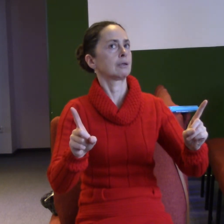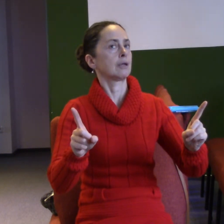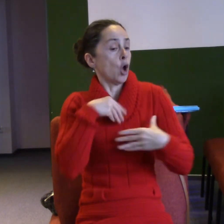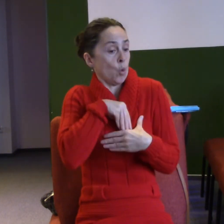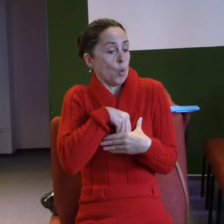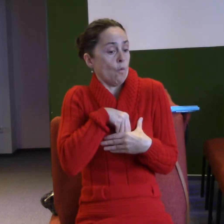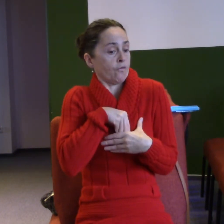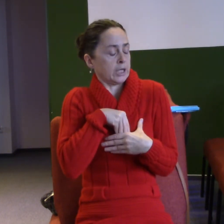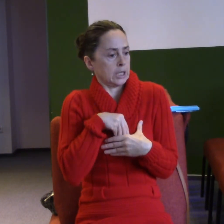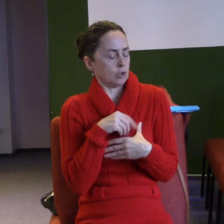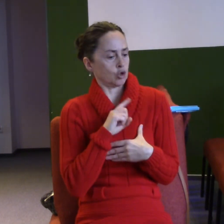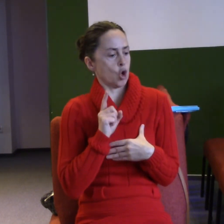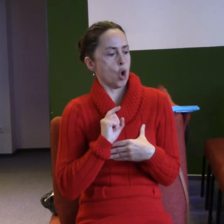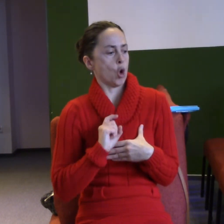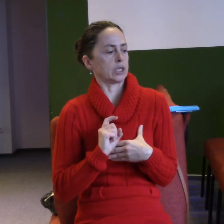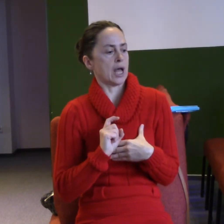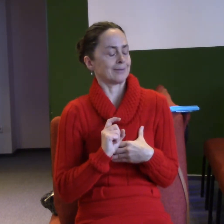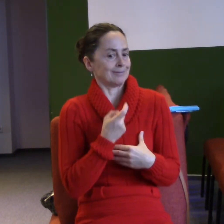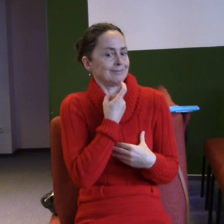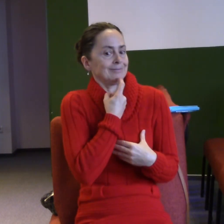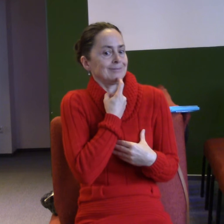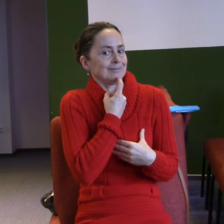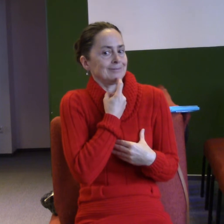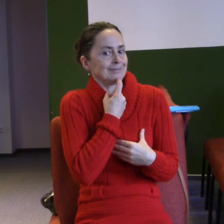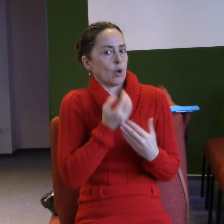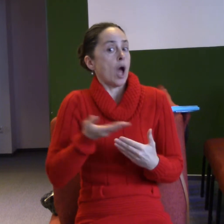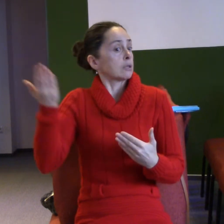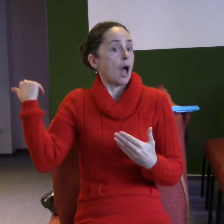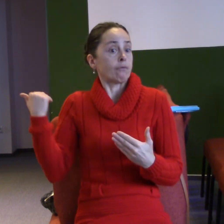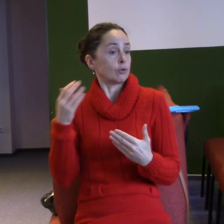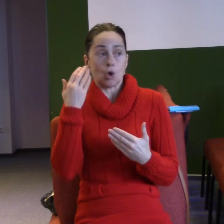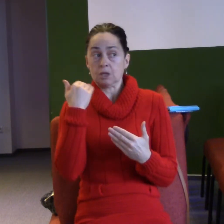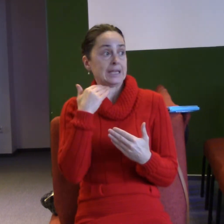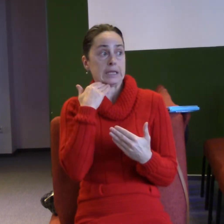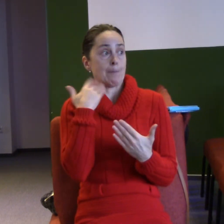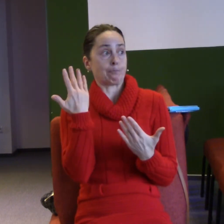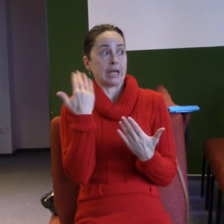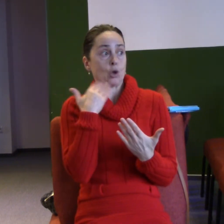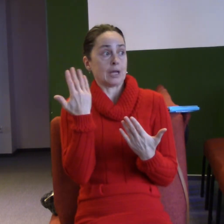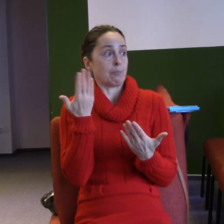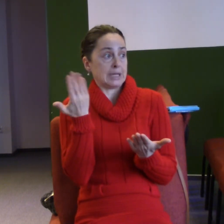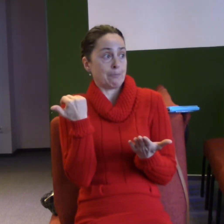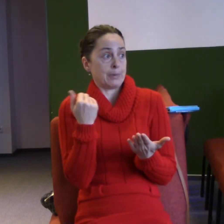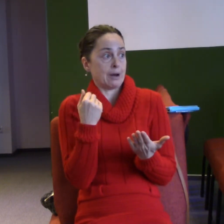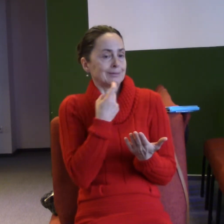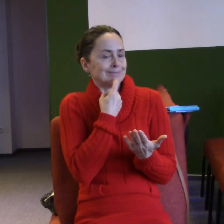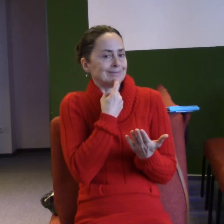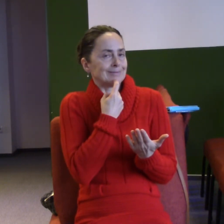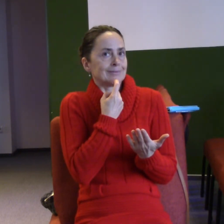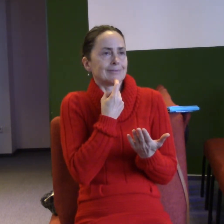otázka, nebo touha, která tam nikdy předtím nebyla. A to je taková touha, která říká, já tak to užím udělat něco,